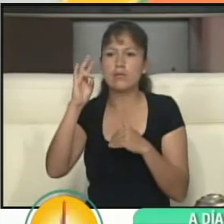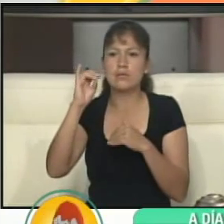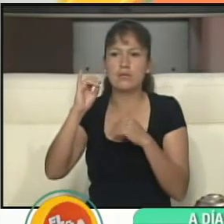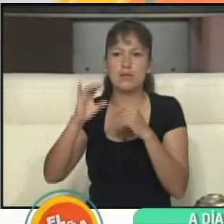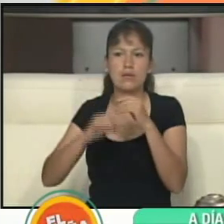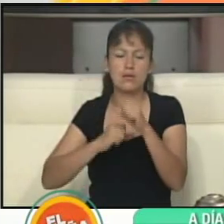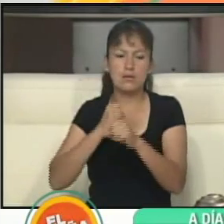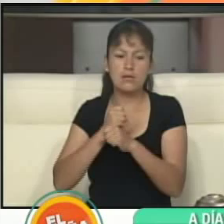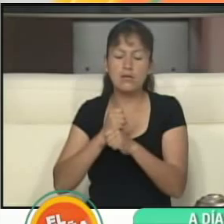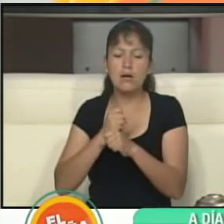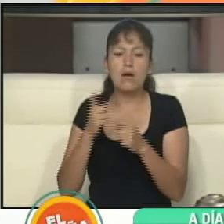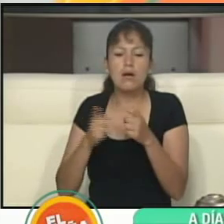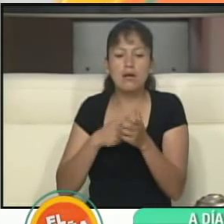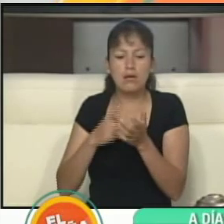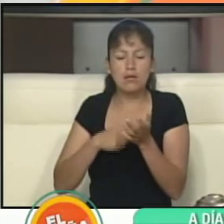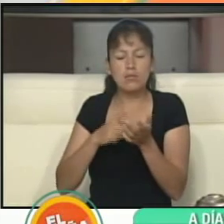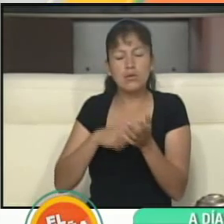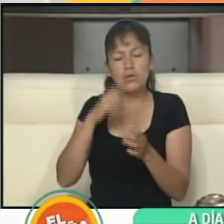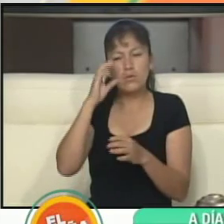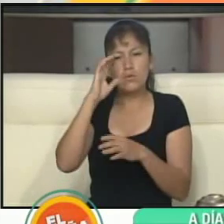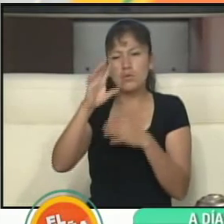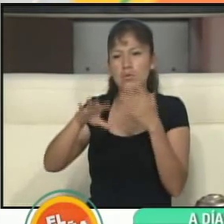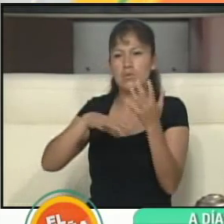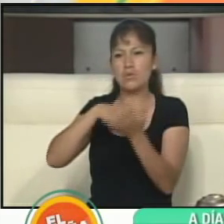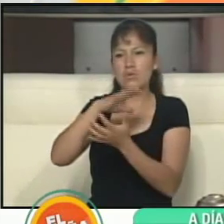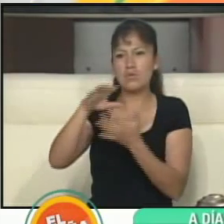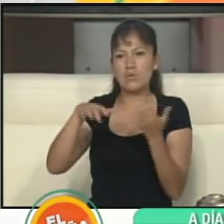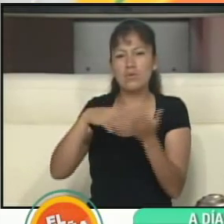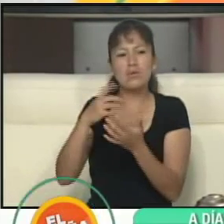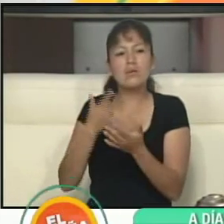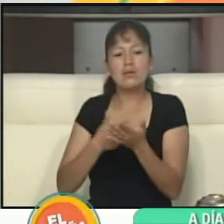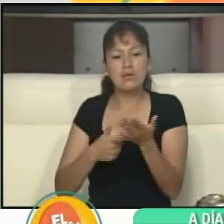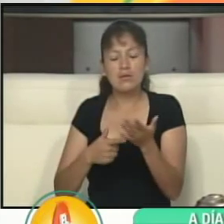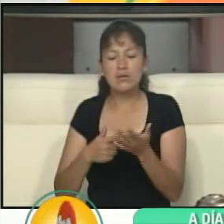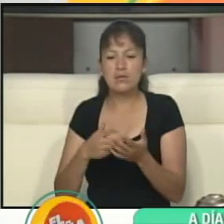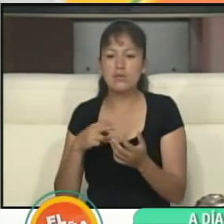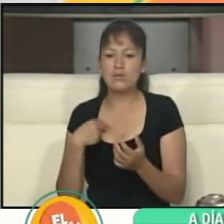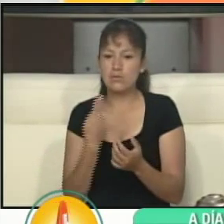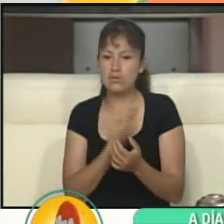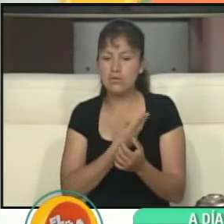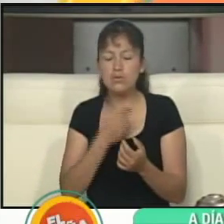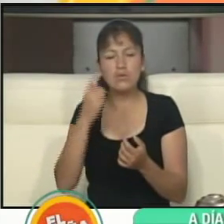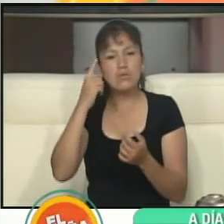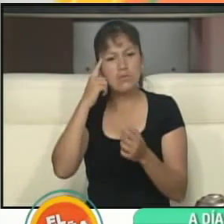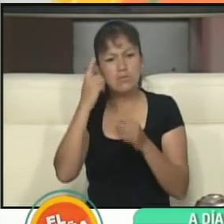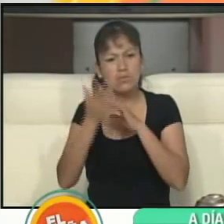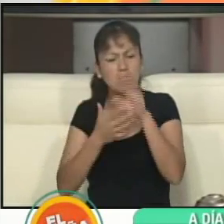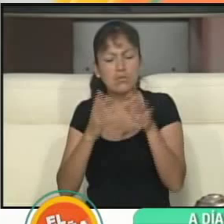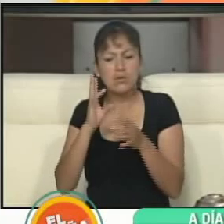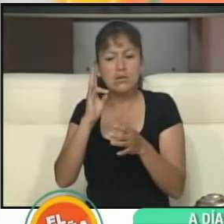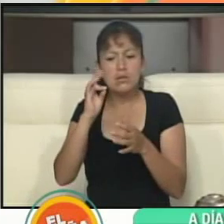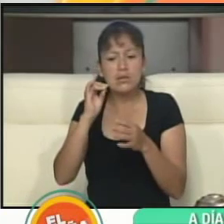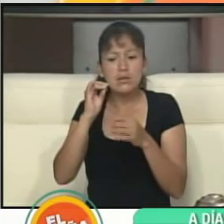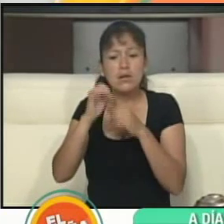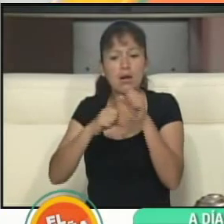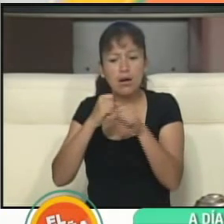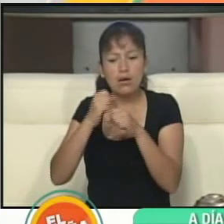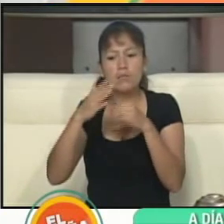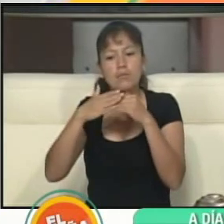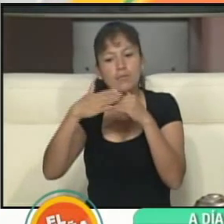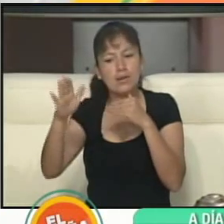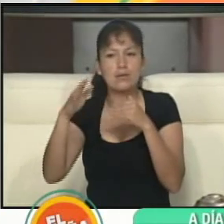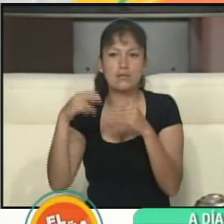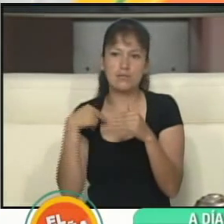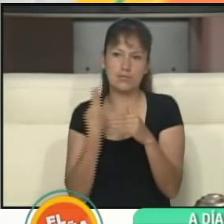A veces confundimos cuando sabemos que de acuerdo para nosotros es de los 70 años para adelante. Entonces,